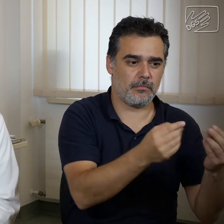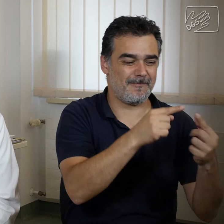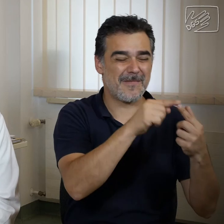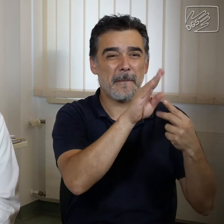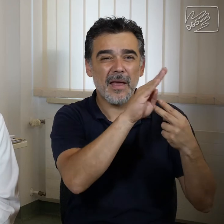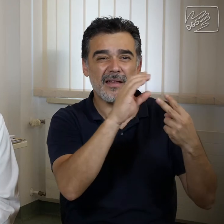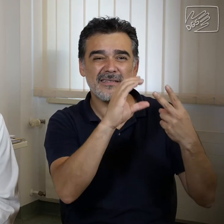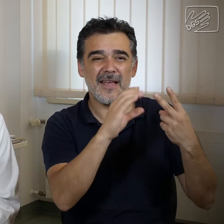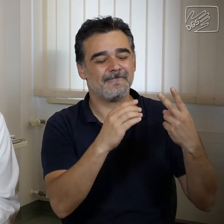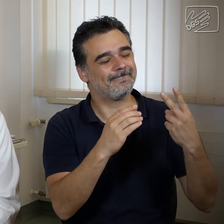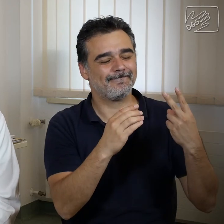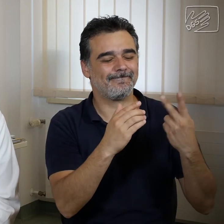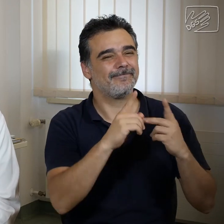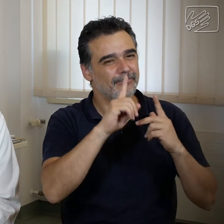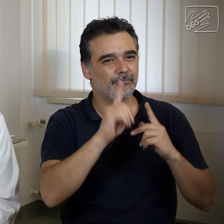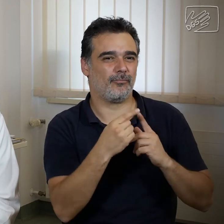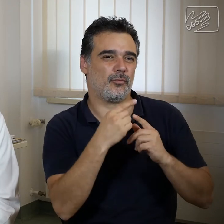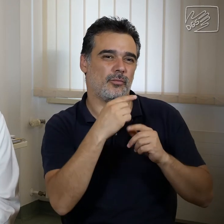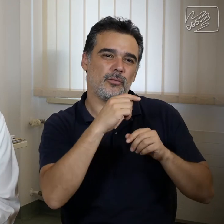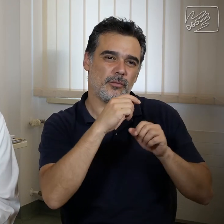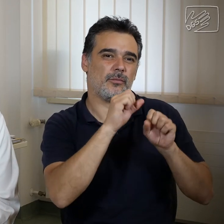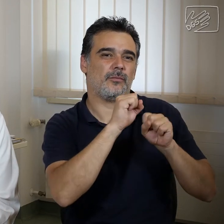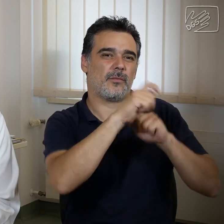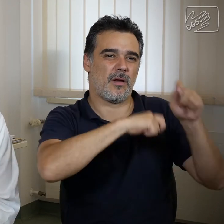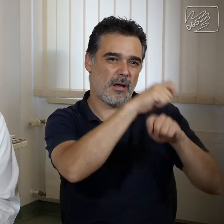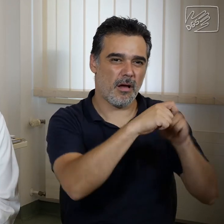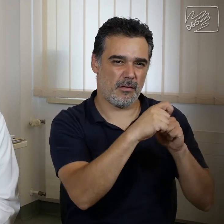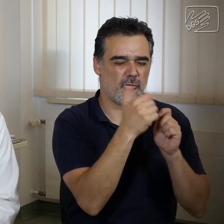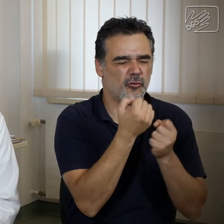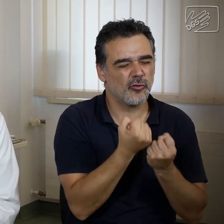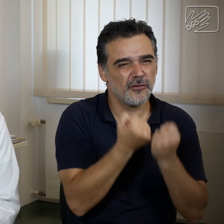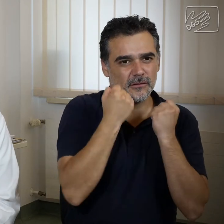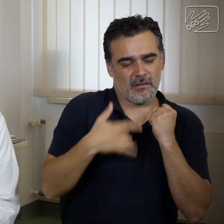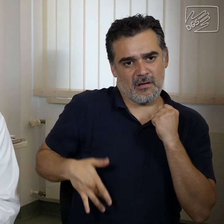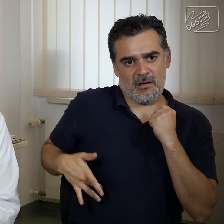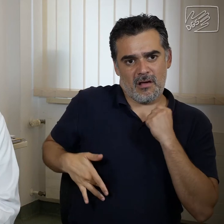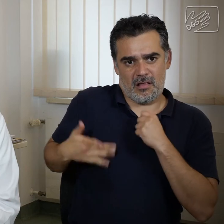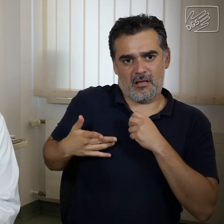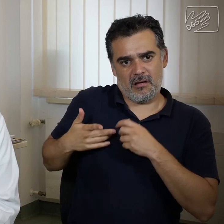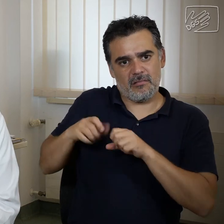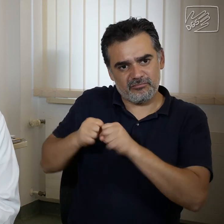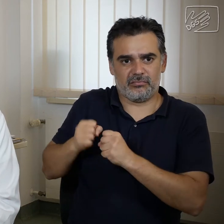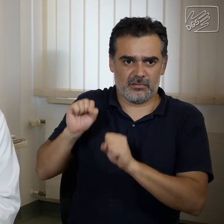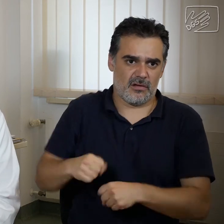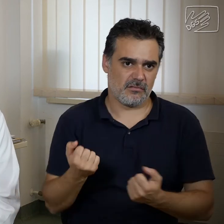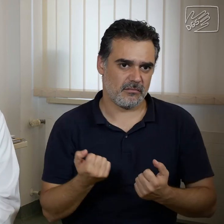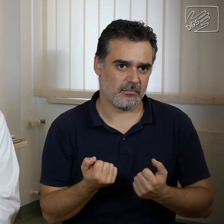Hepatitis C im längeren Verlauf auch zu schweren Leberschäden führen können und behandelt werden sollten. Solltest du HIV